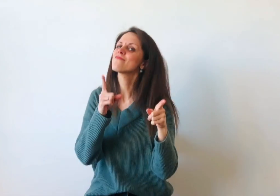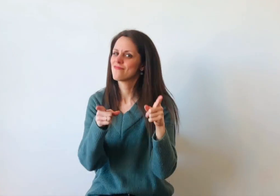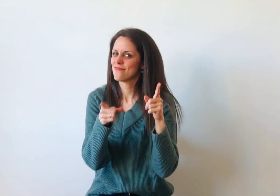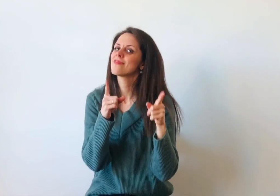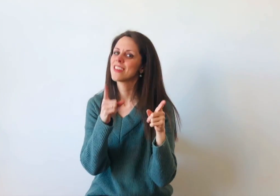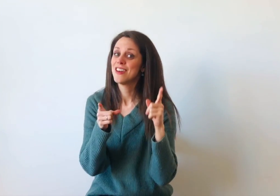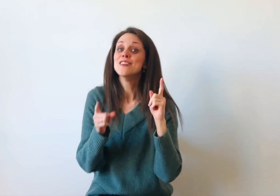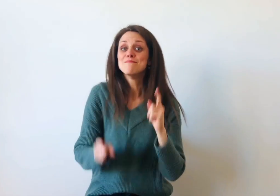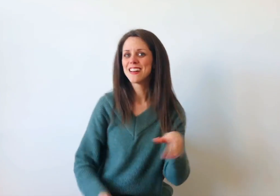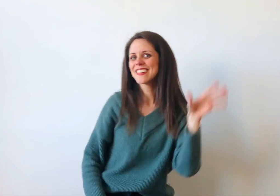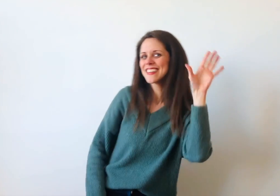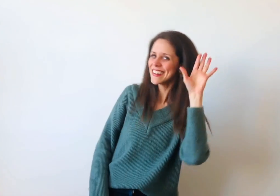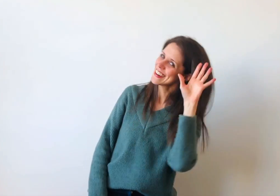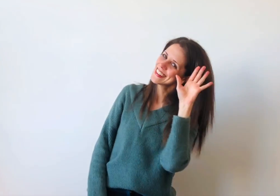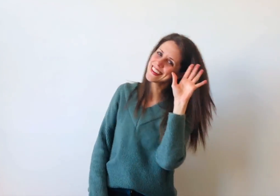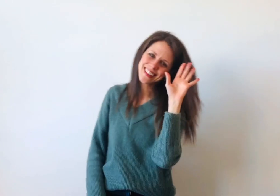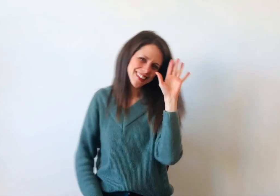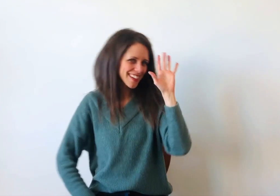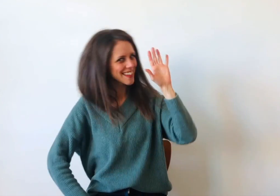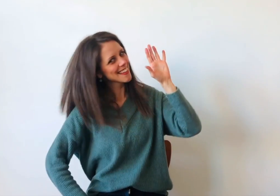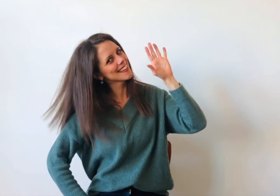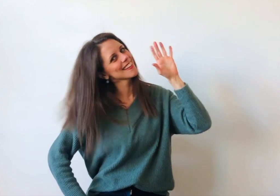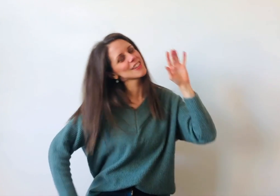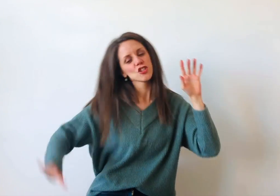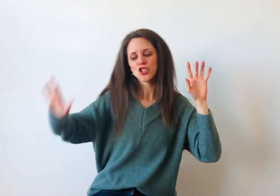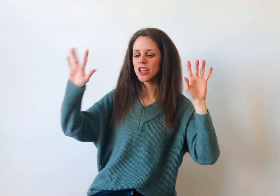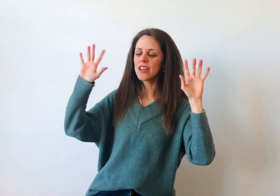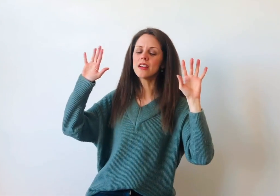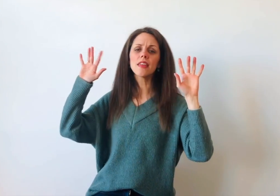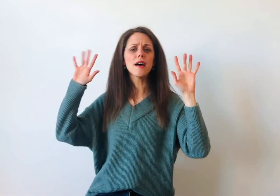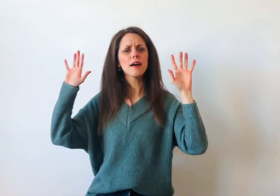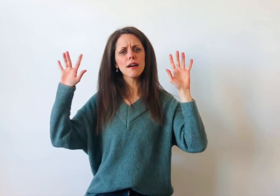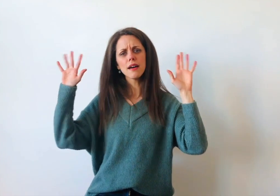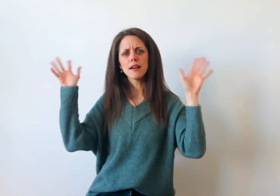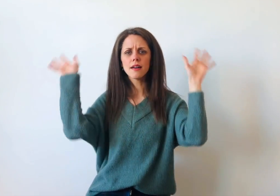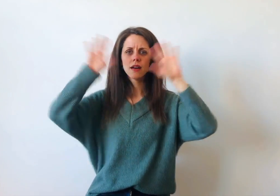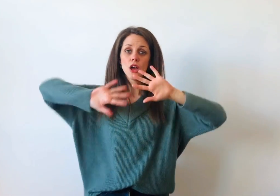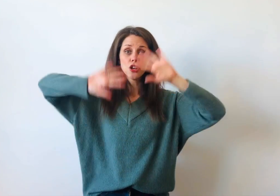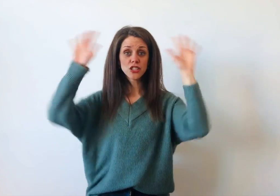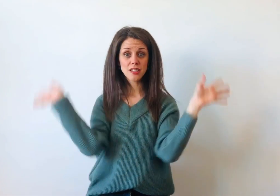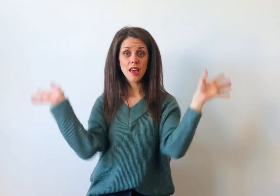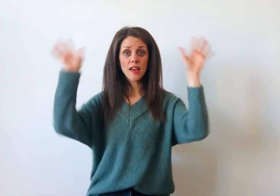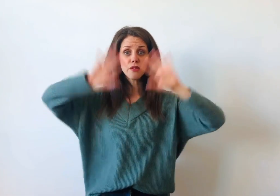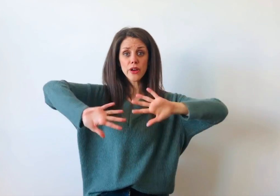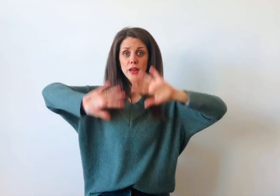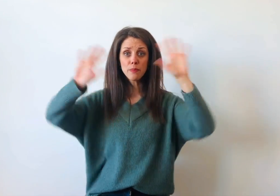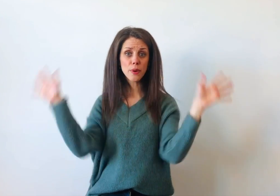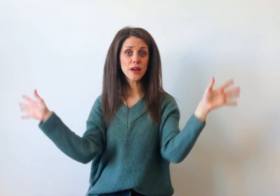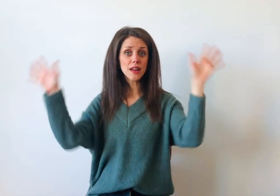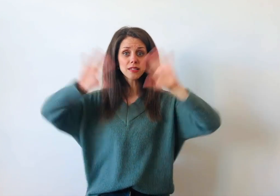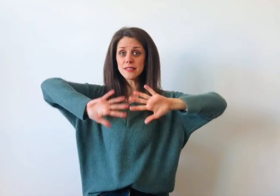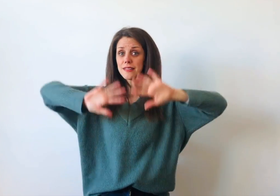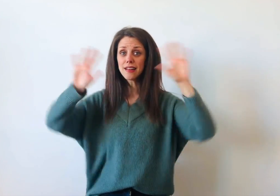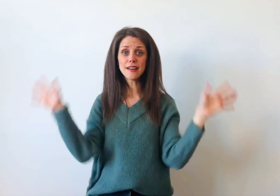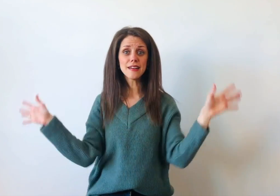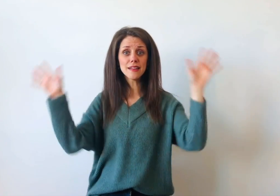Mão direita e esquerda Servem para cenar